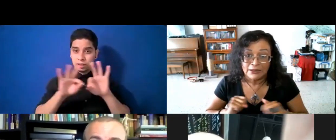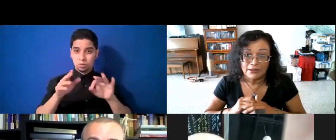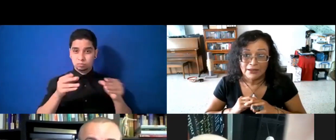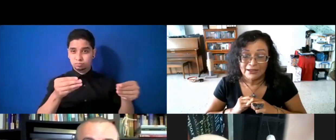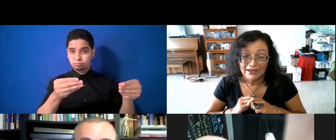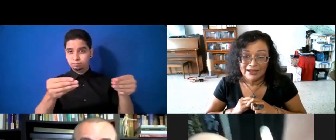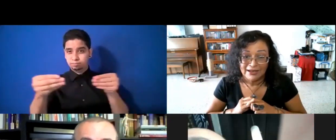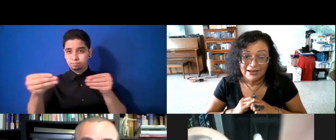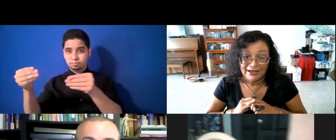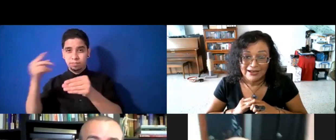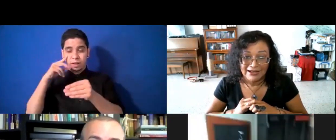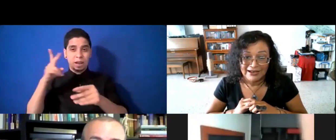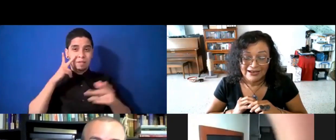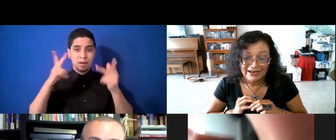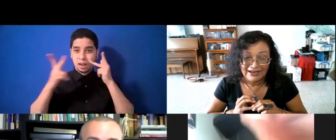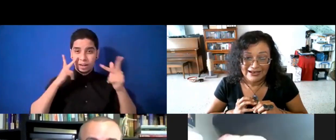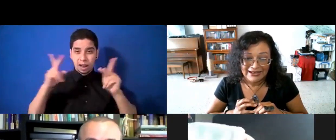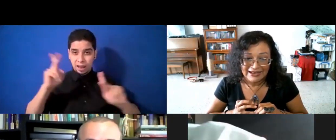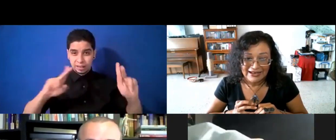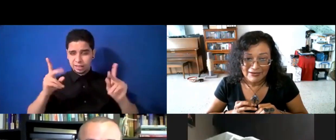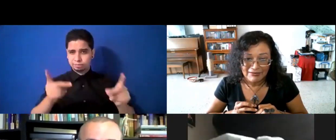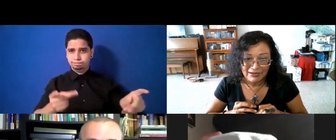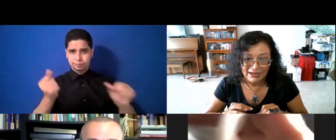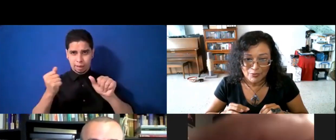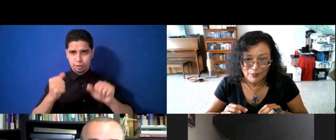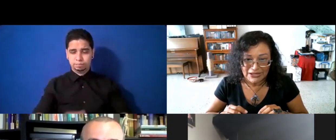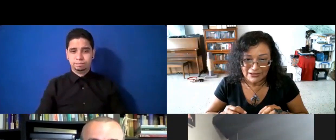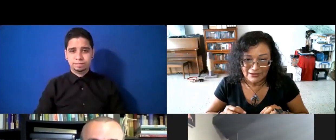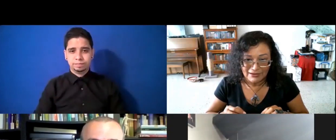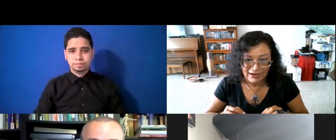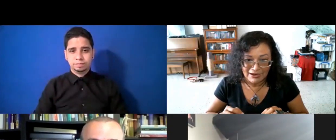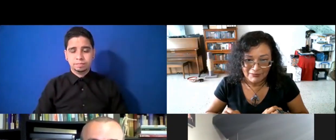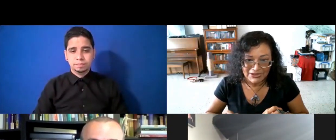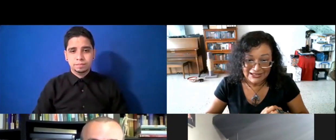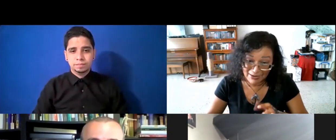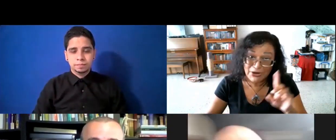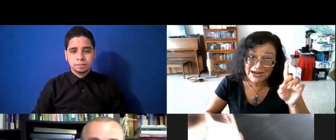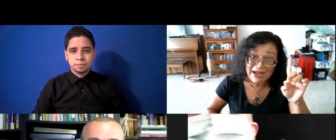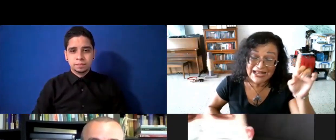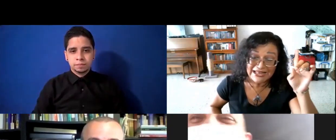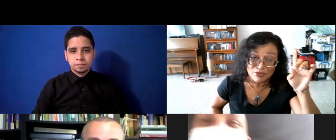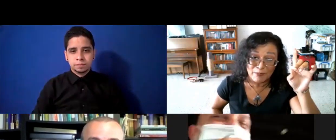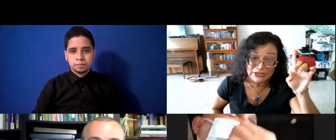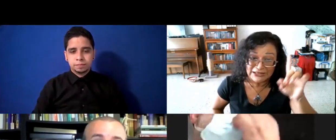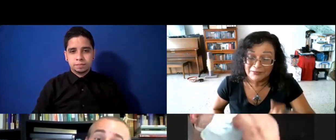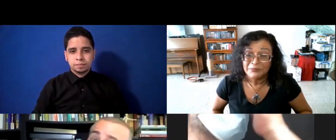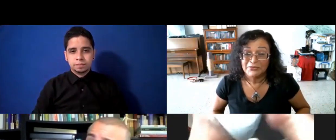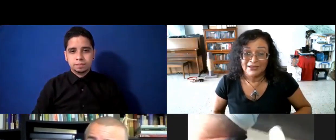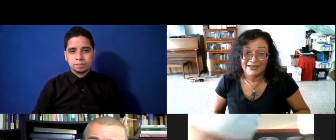imagino que estamos, para que vea rapidito, Dios mío, espérate, ajá, espérate, tiene que poner la mascarilla, eso es importante, claro,